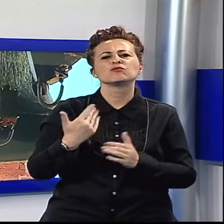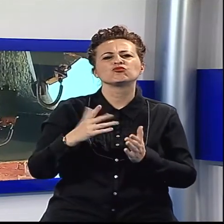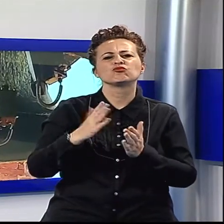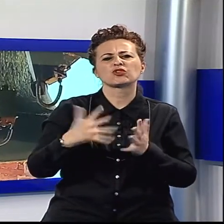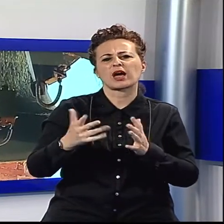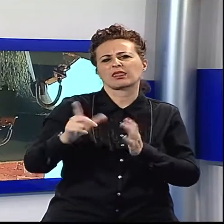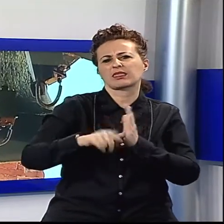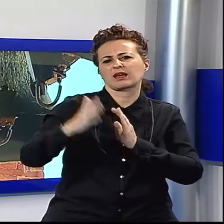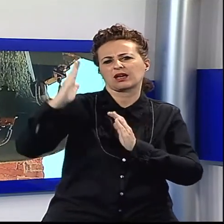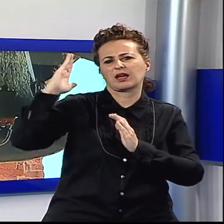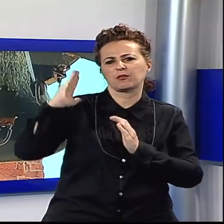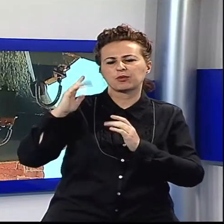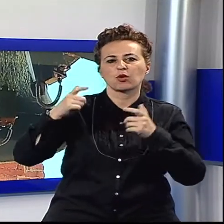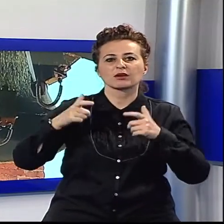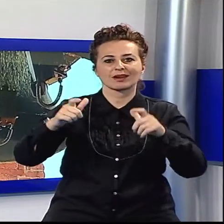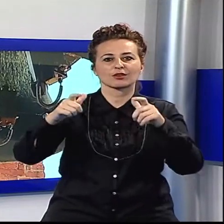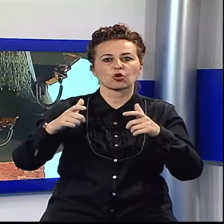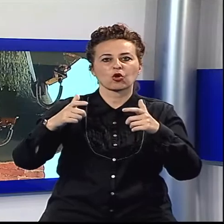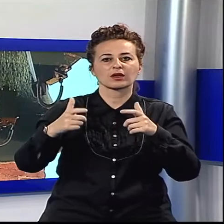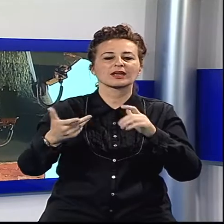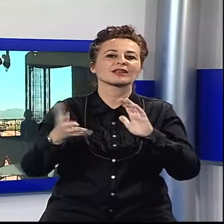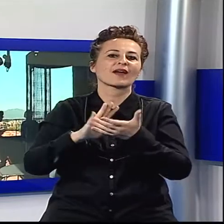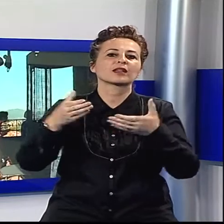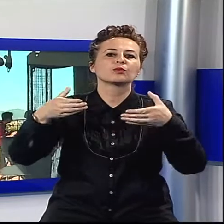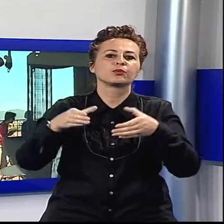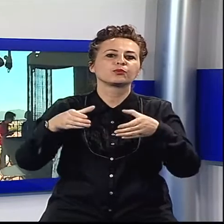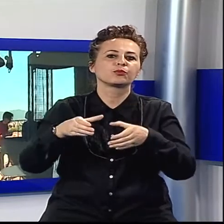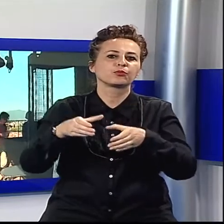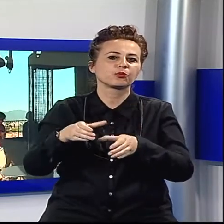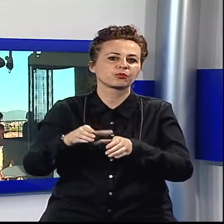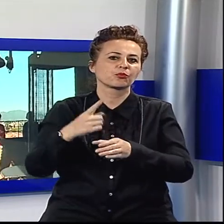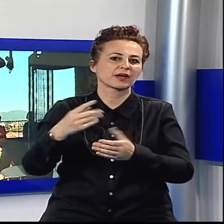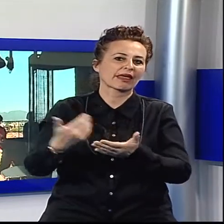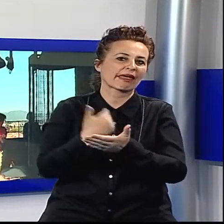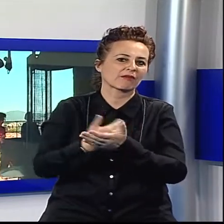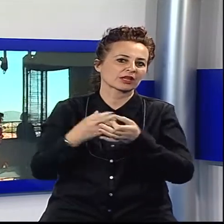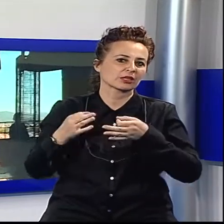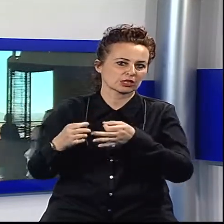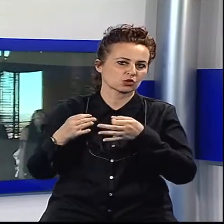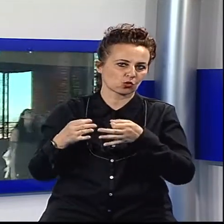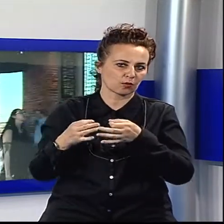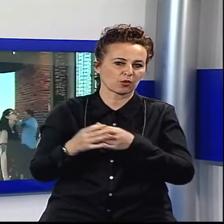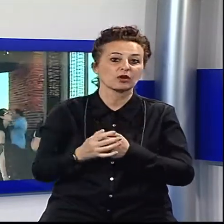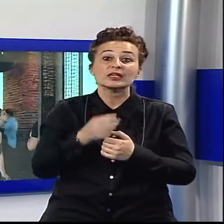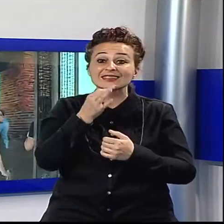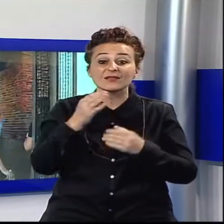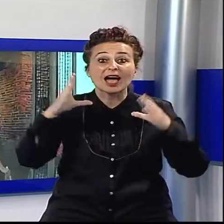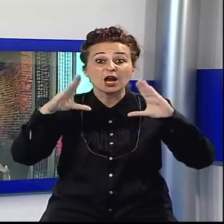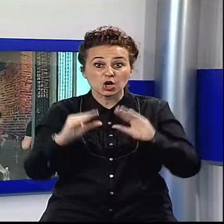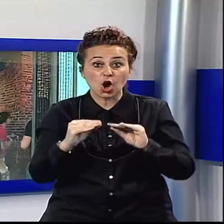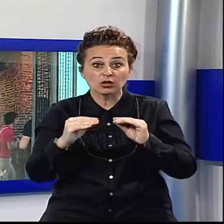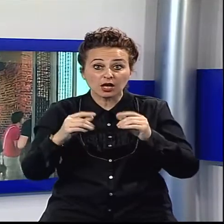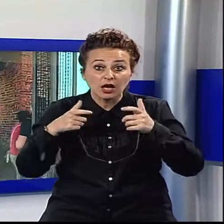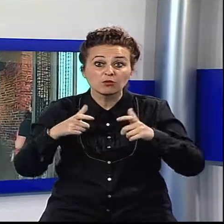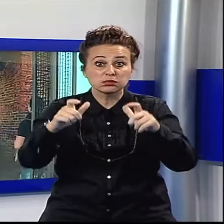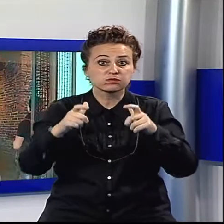proprio per evitare proteste e riportare comunque in vita l'antica funzione della Torre. E la campana non suona di notte, i rintocchi ci